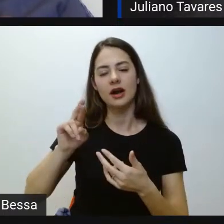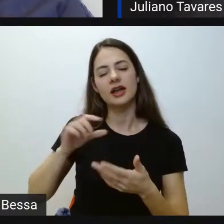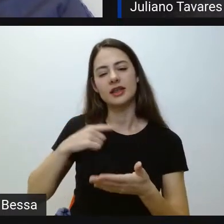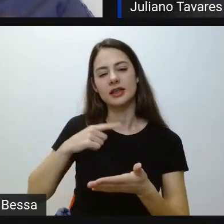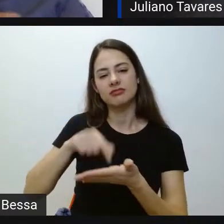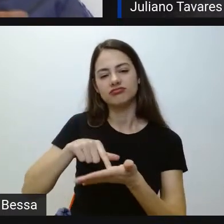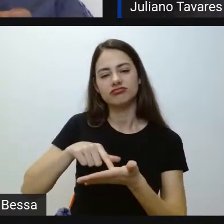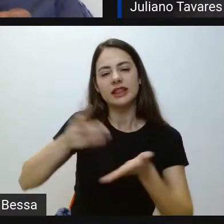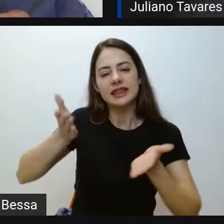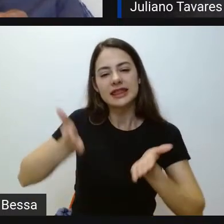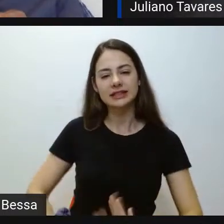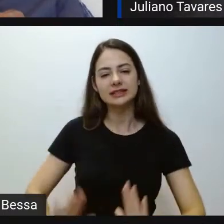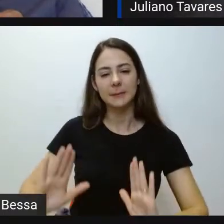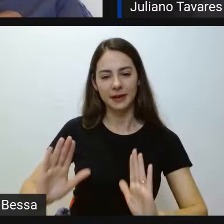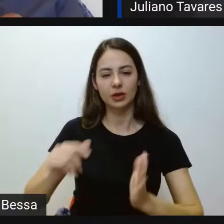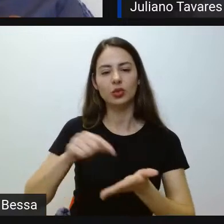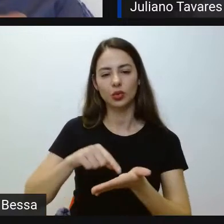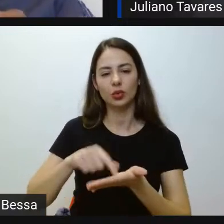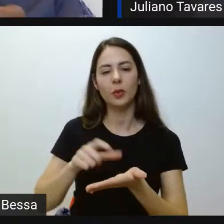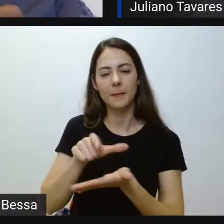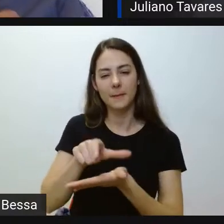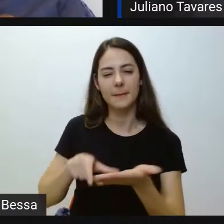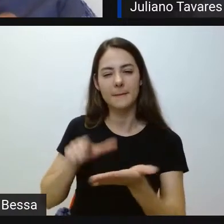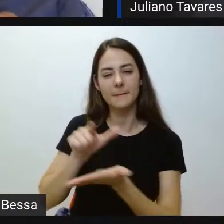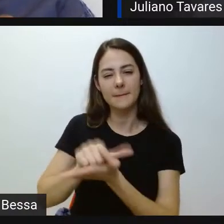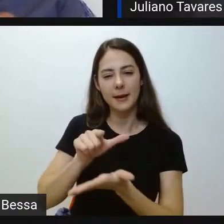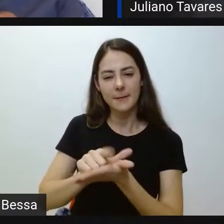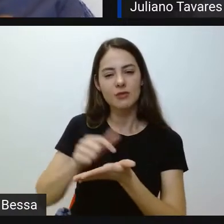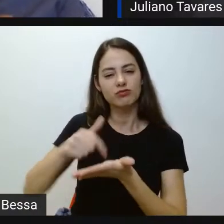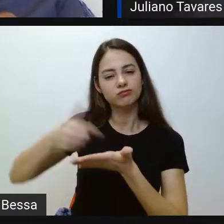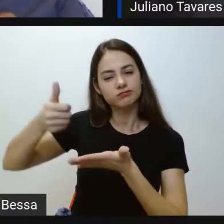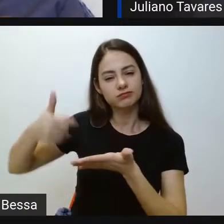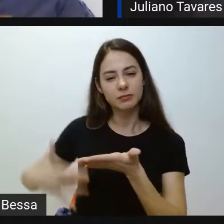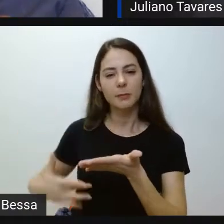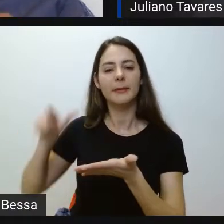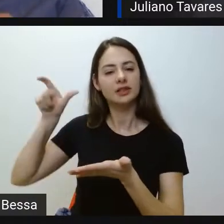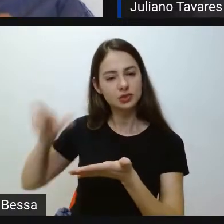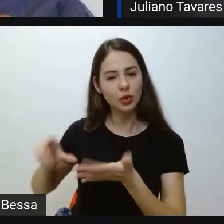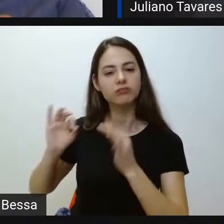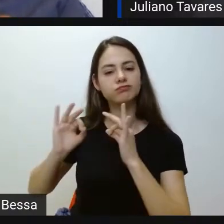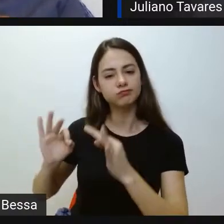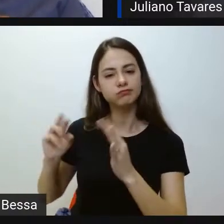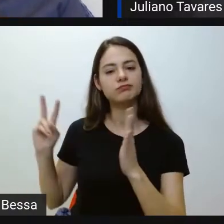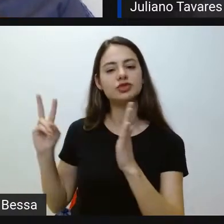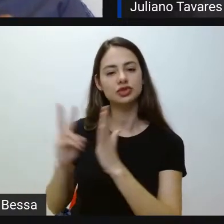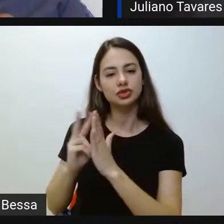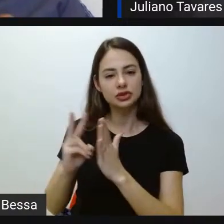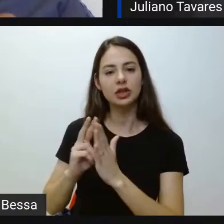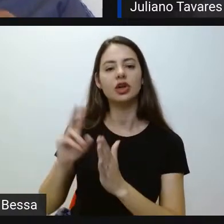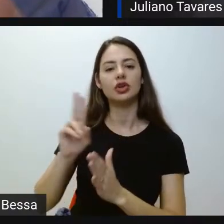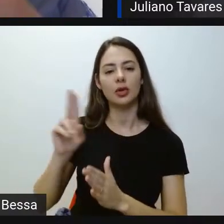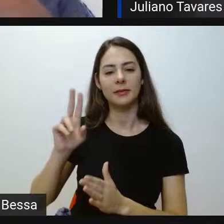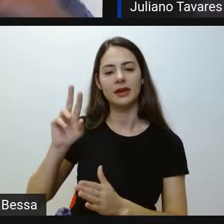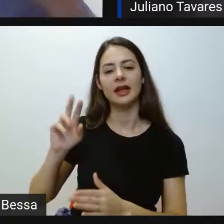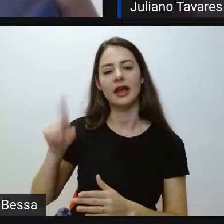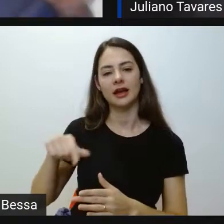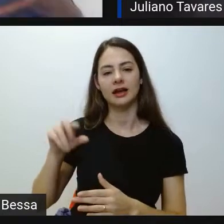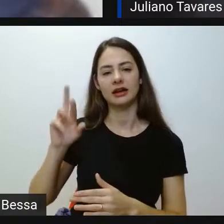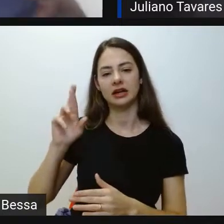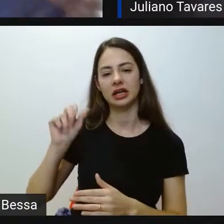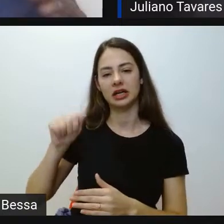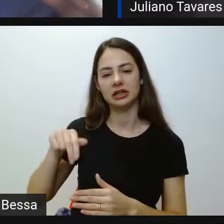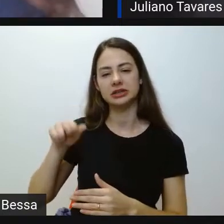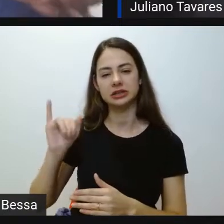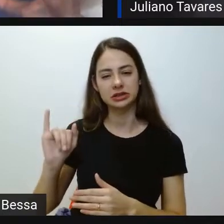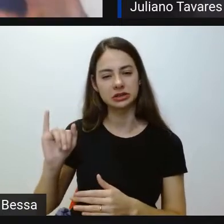nascimento, né, que diz lá, que é muito específico, que fala que essa pessoa indígena chama Rani, né, não sei se é Rani ou